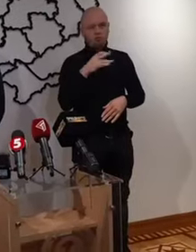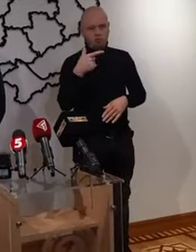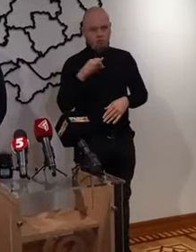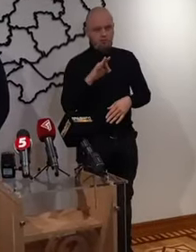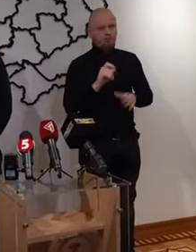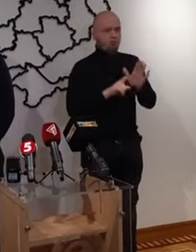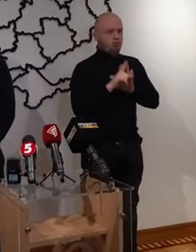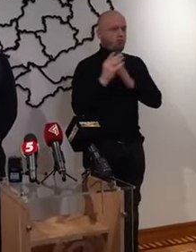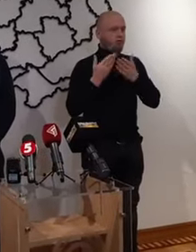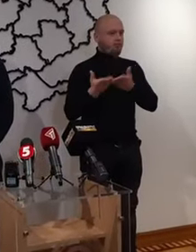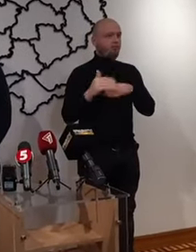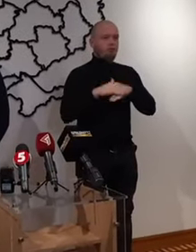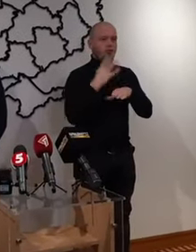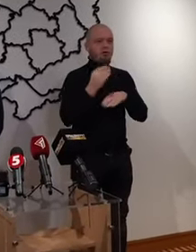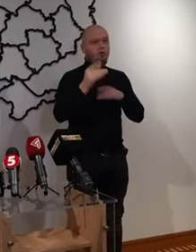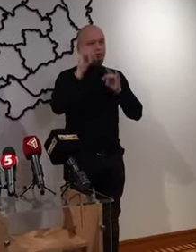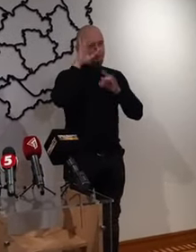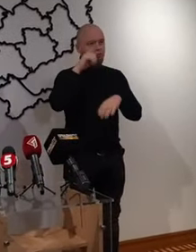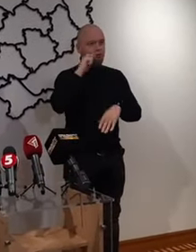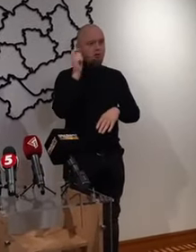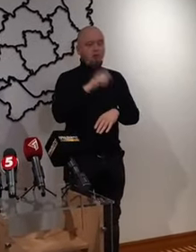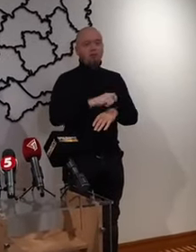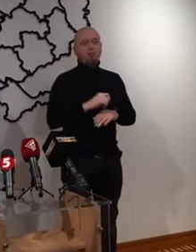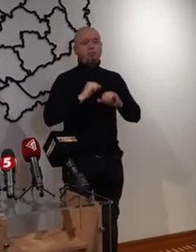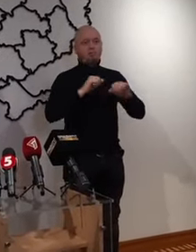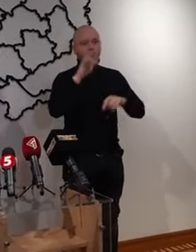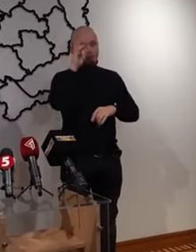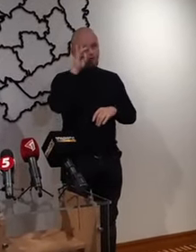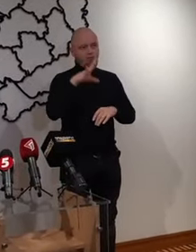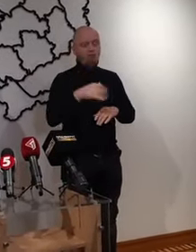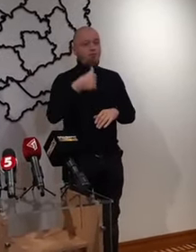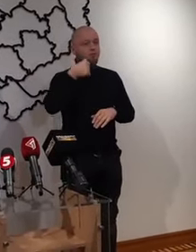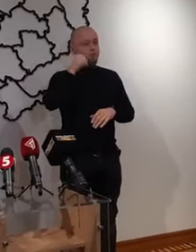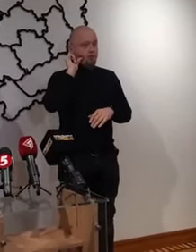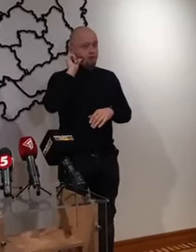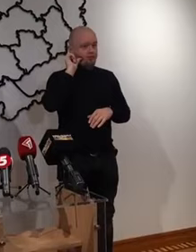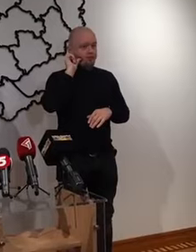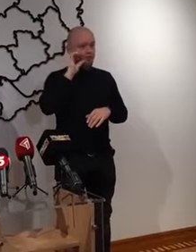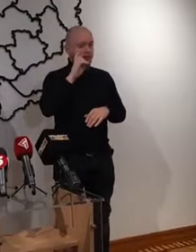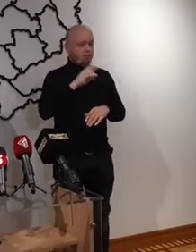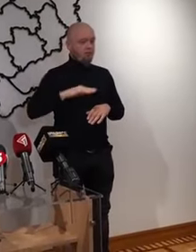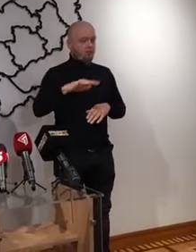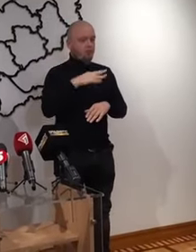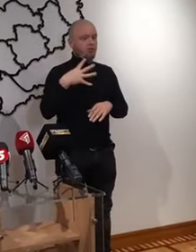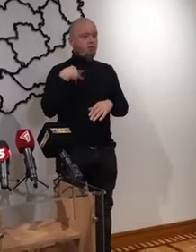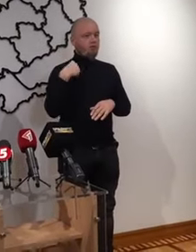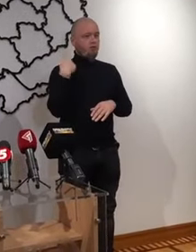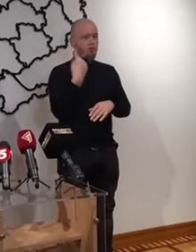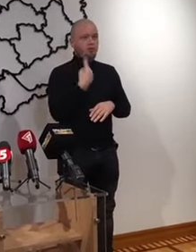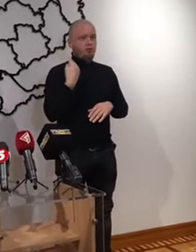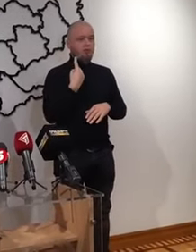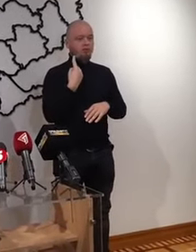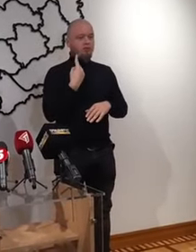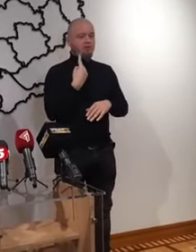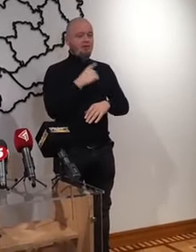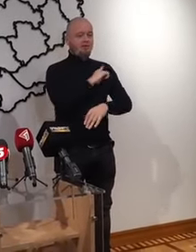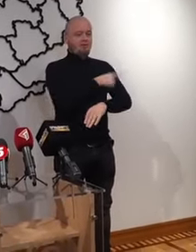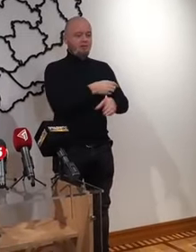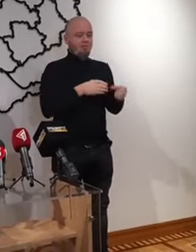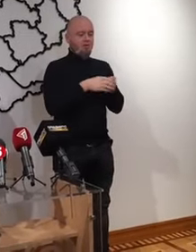Доброго дня, слава Україні! Вчора на територію Львівської області силами